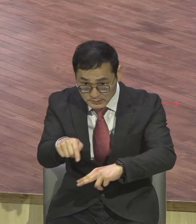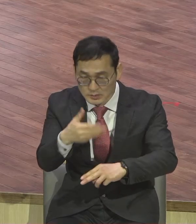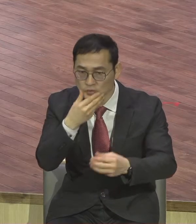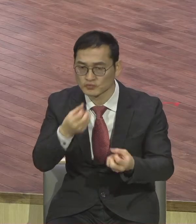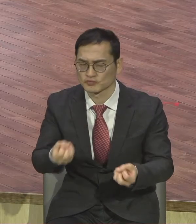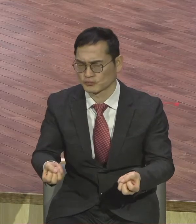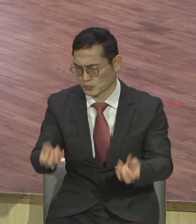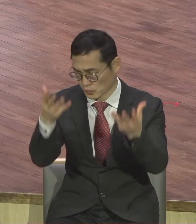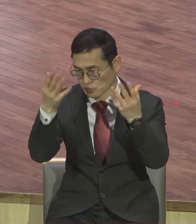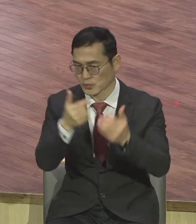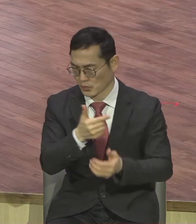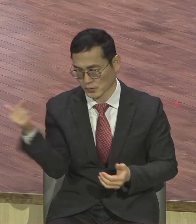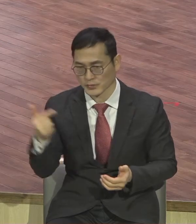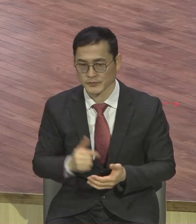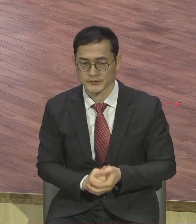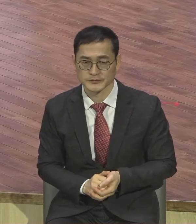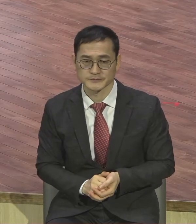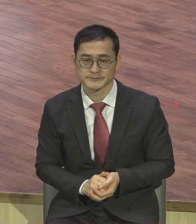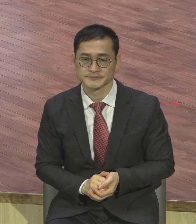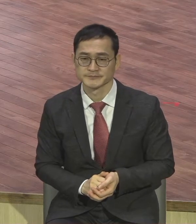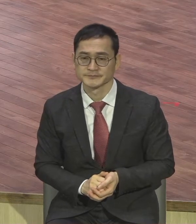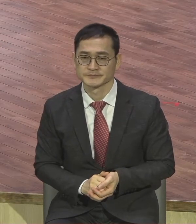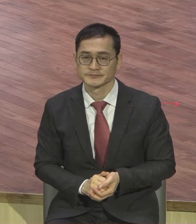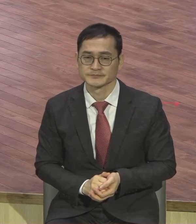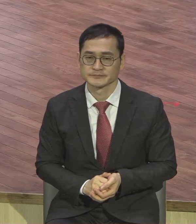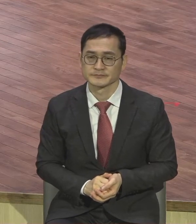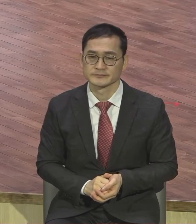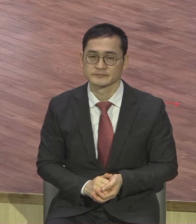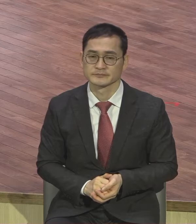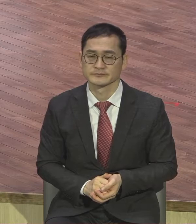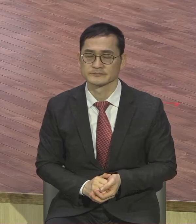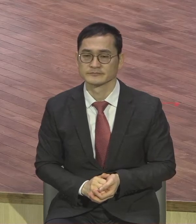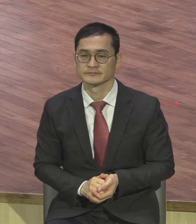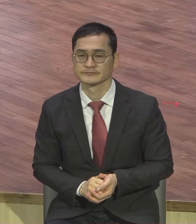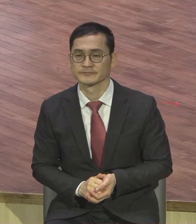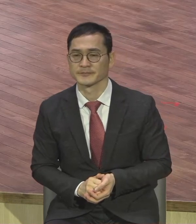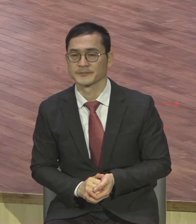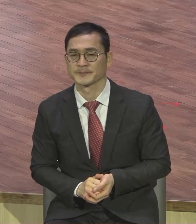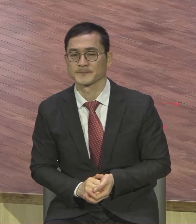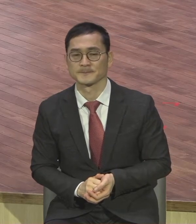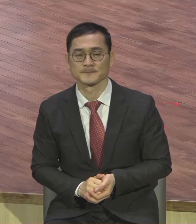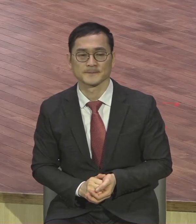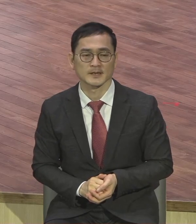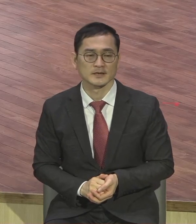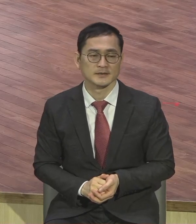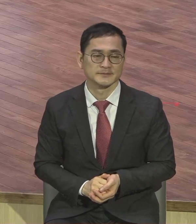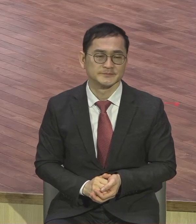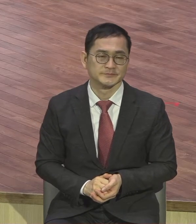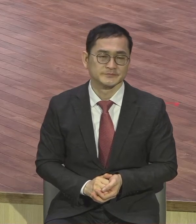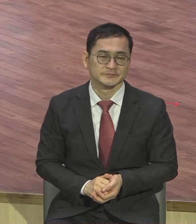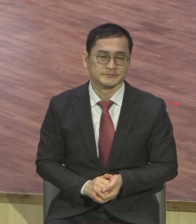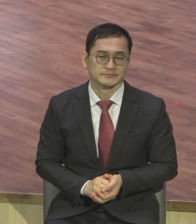보통 축복이 아니라고 이걸 뭘 모르니까 영조를 거듭난 감격 예수 생명이 없으니까 헤매지